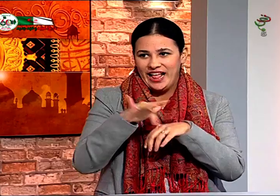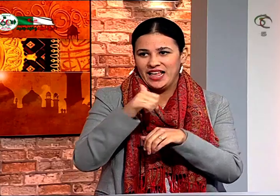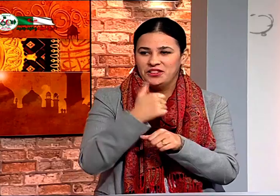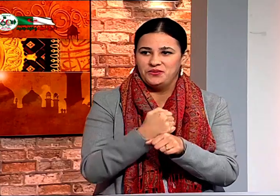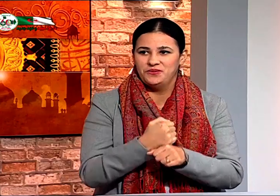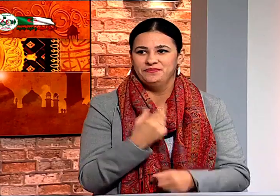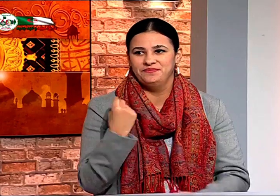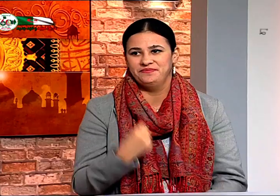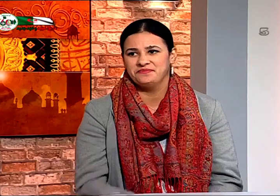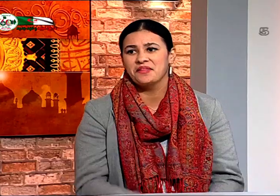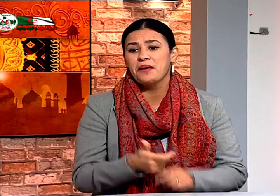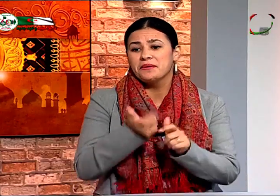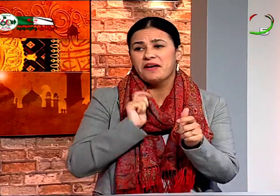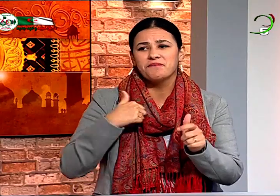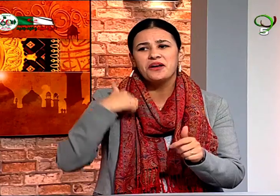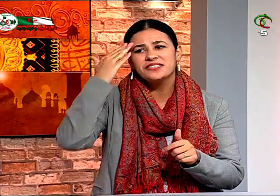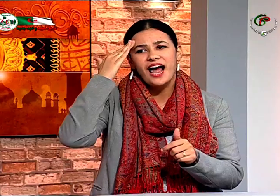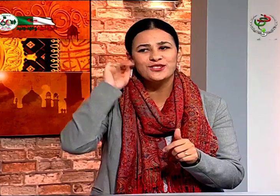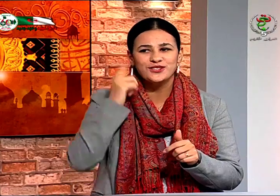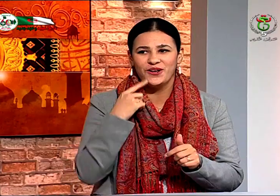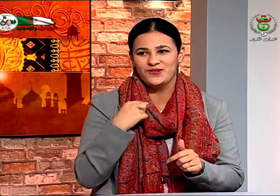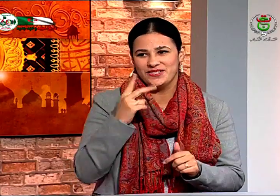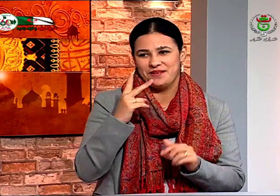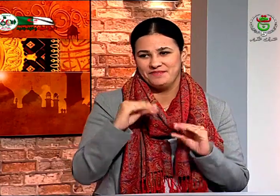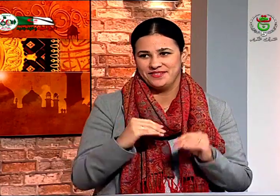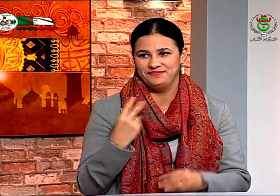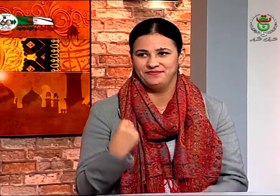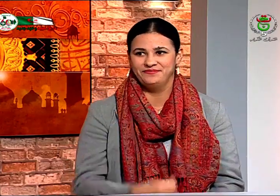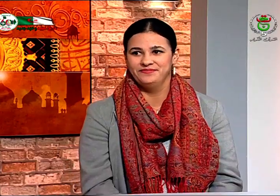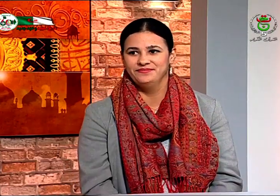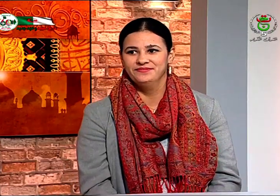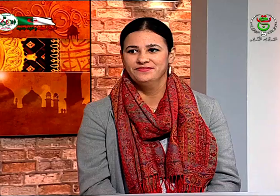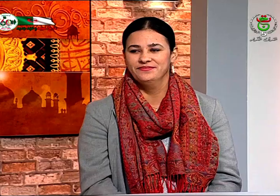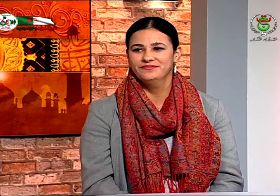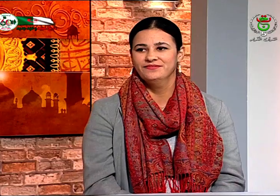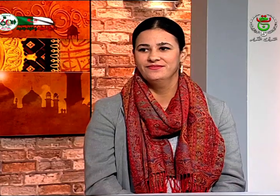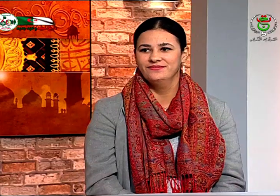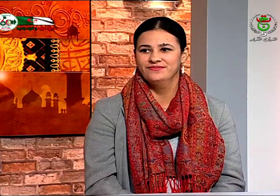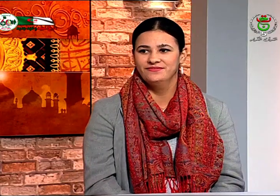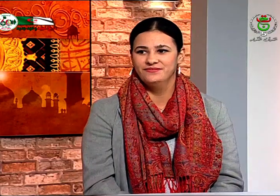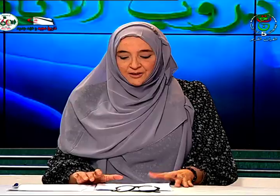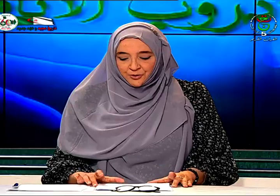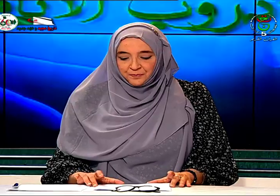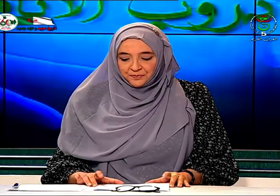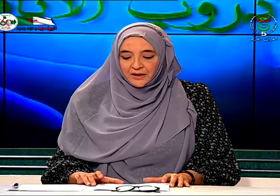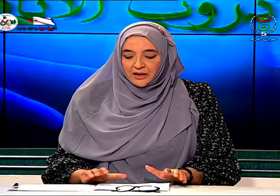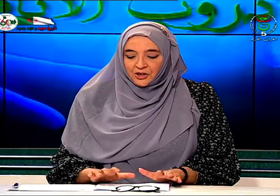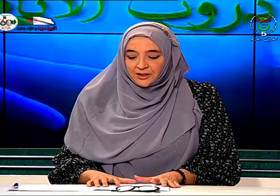فقد تعرفوا على ذلك بسرعة نعم أنا ثاني للإخوة من فئة الصم جيد